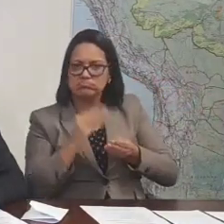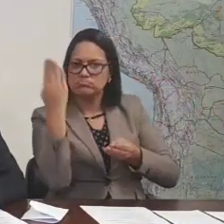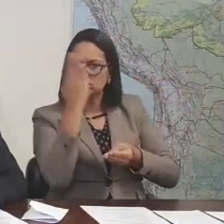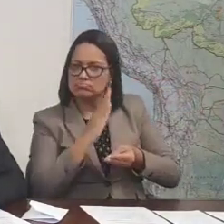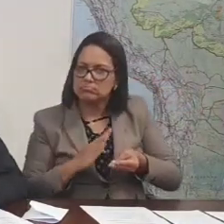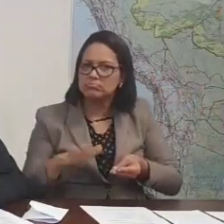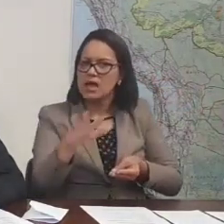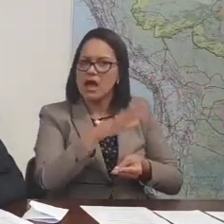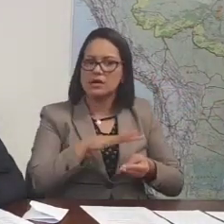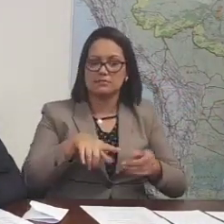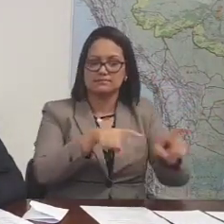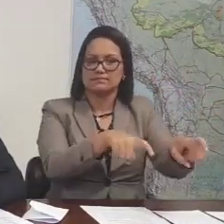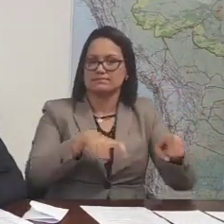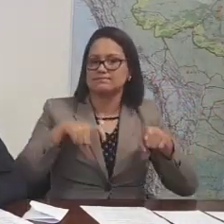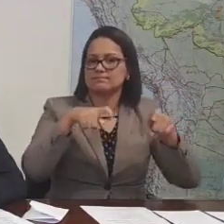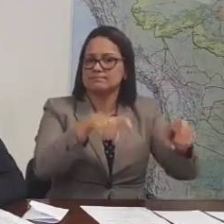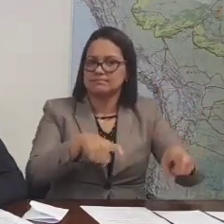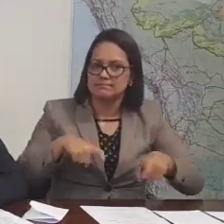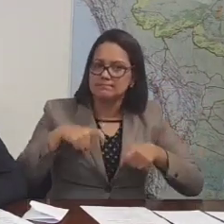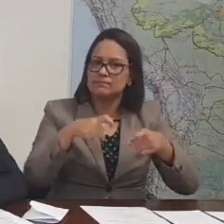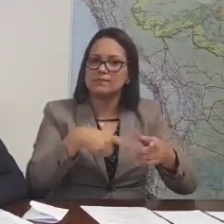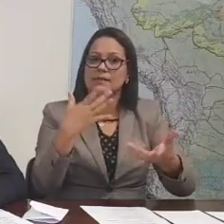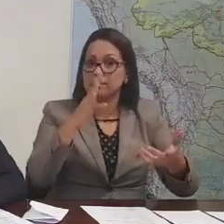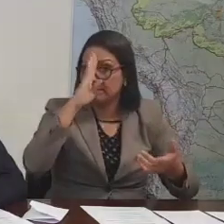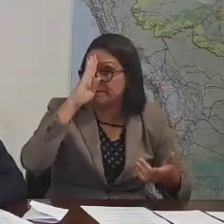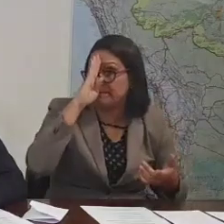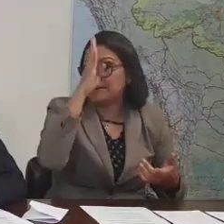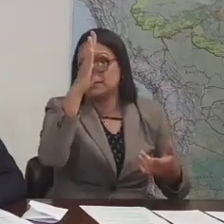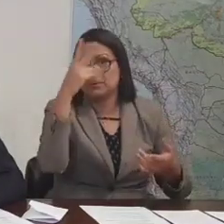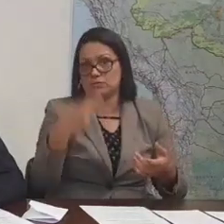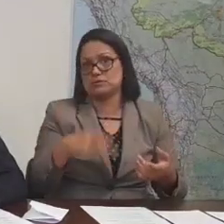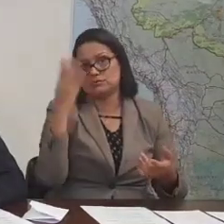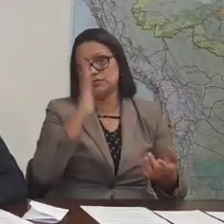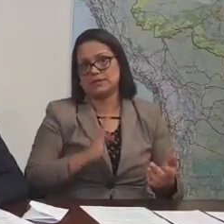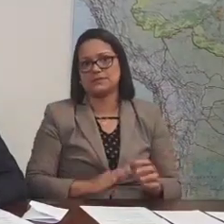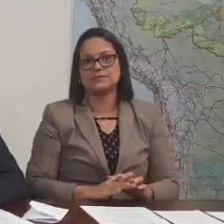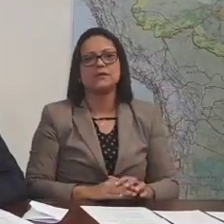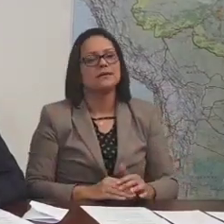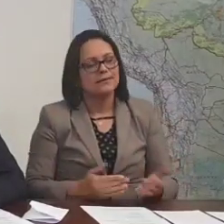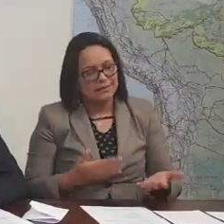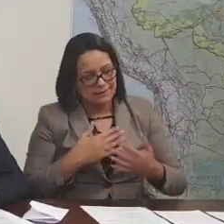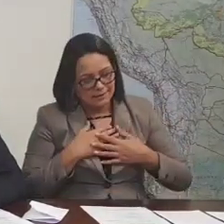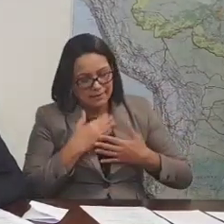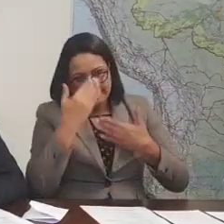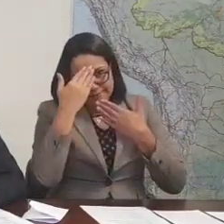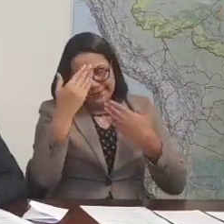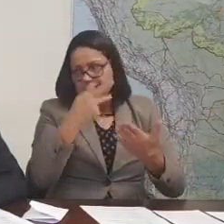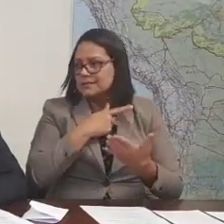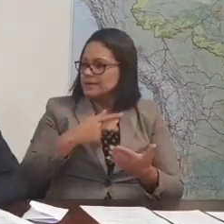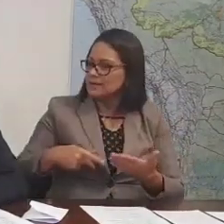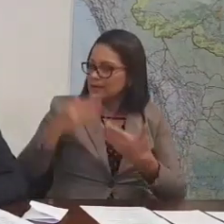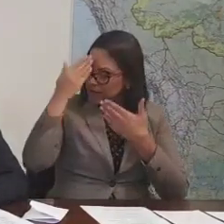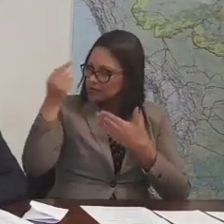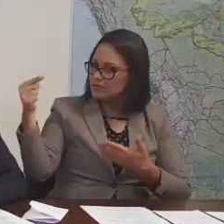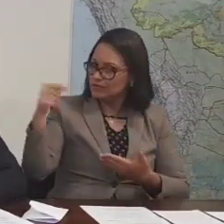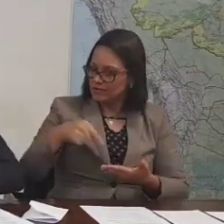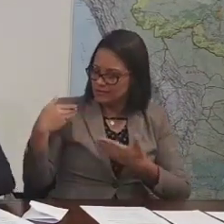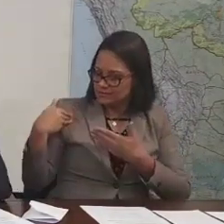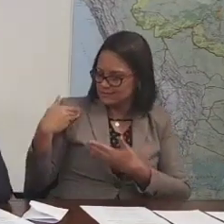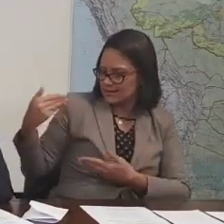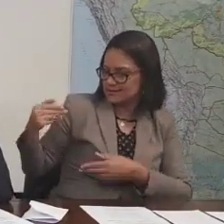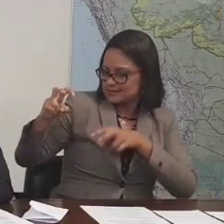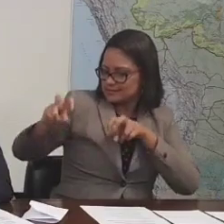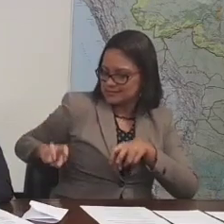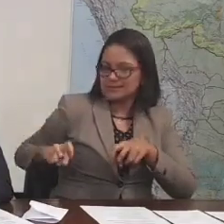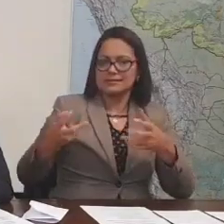no tocante, o órgão negócio, que é a locomotiva da economia no Brasil. Então, presidente, muito obrigada por essa oportunidade, obrigada por estar aqui ao seu lado